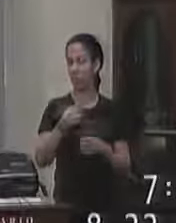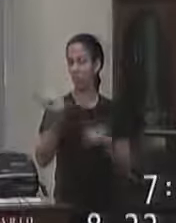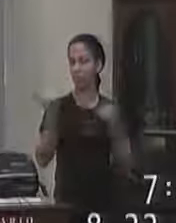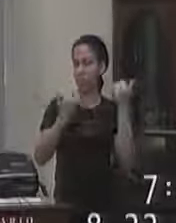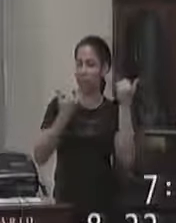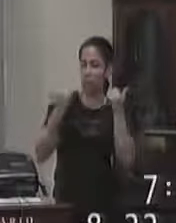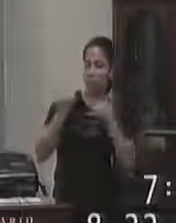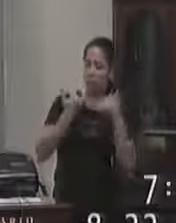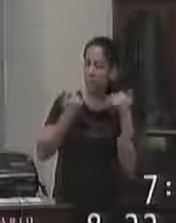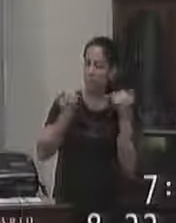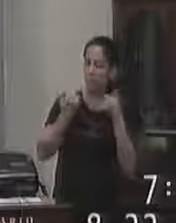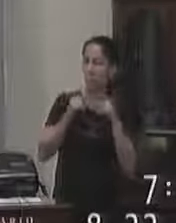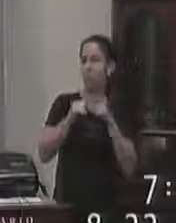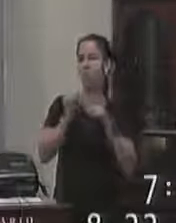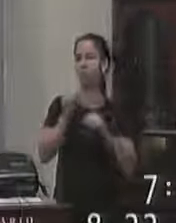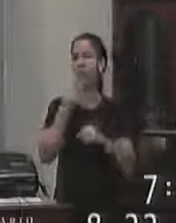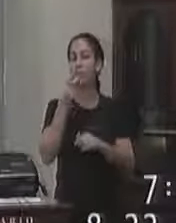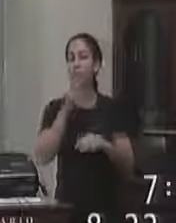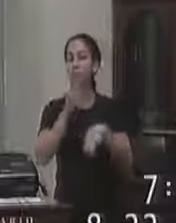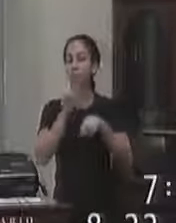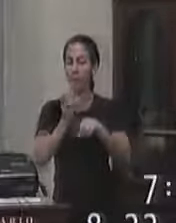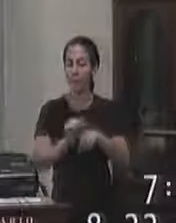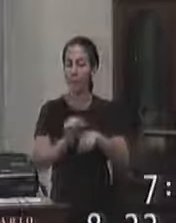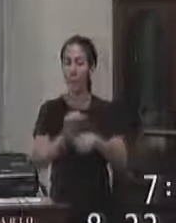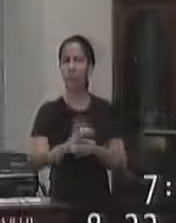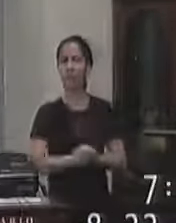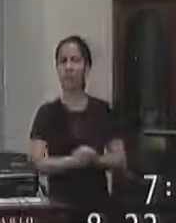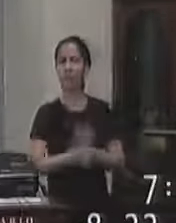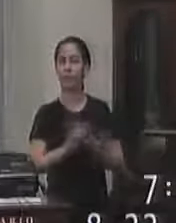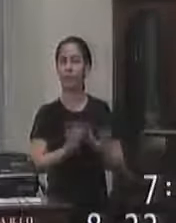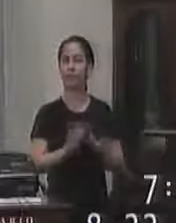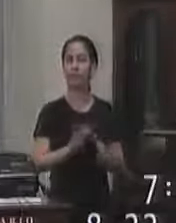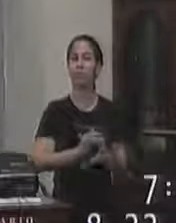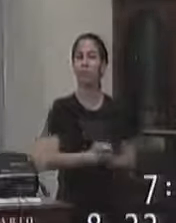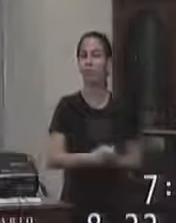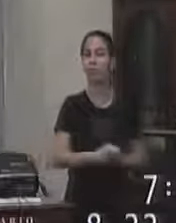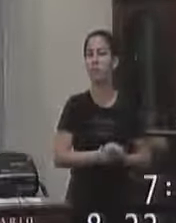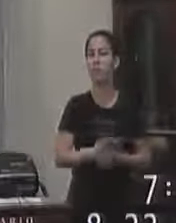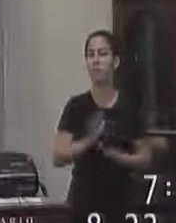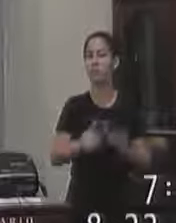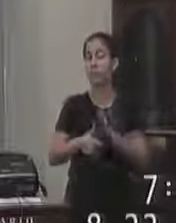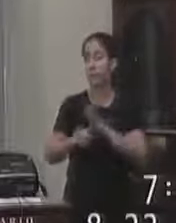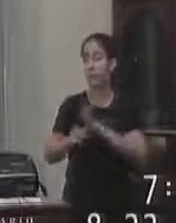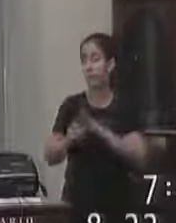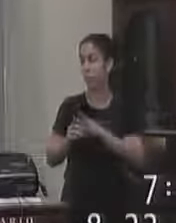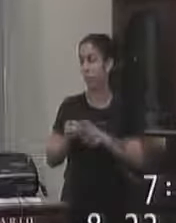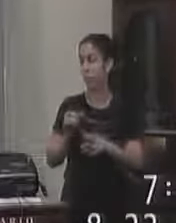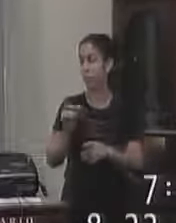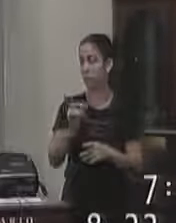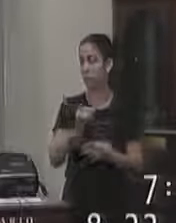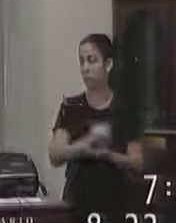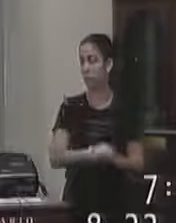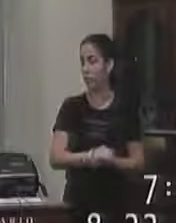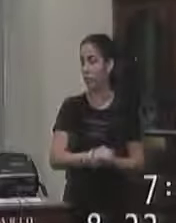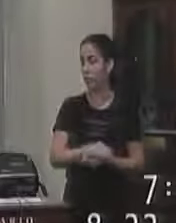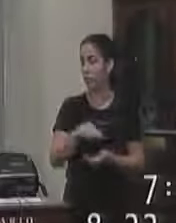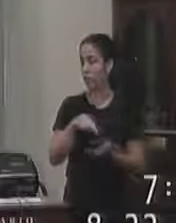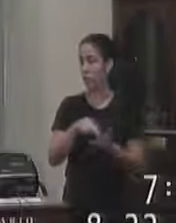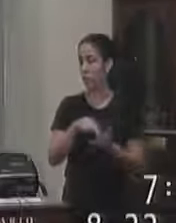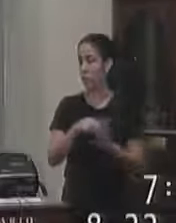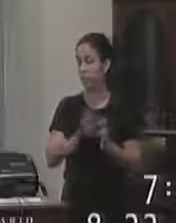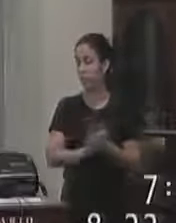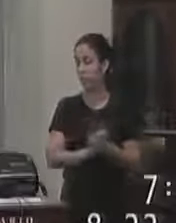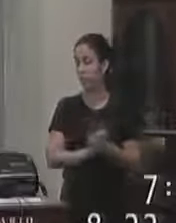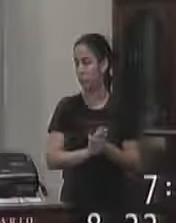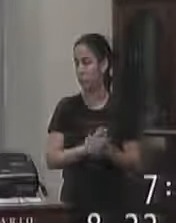do que do que falando mais mas antes de qualquer colocação e posicionamento